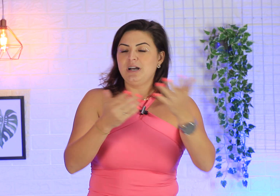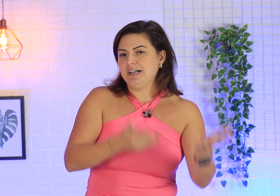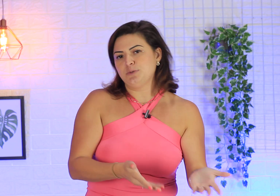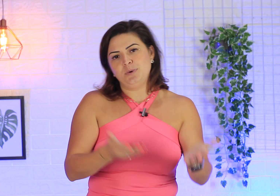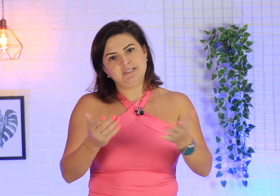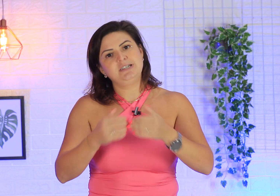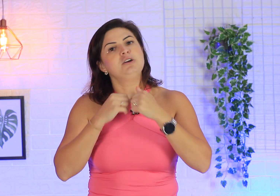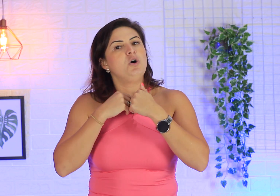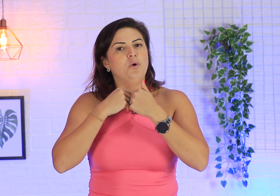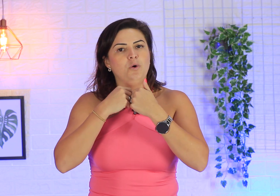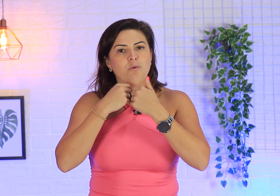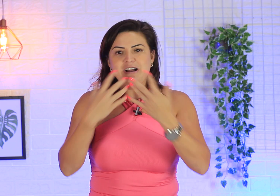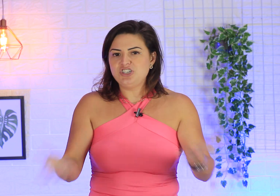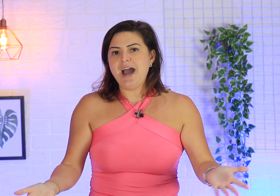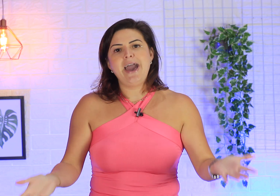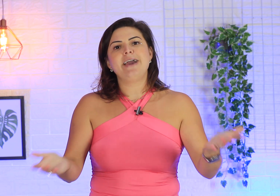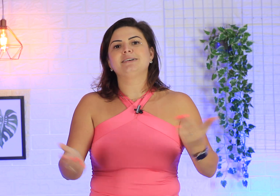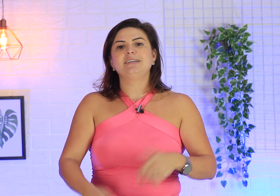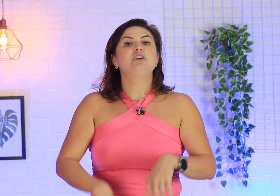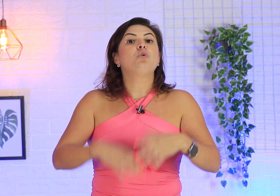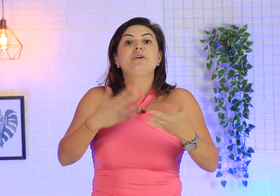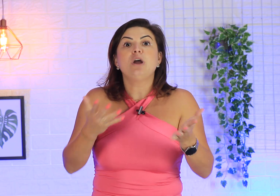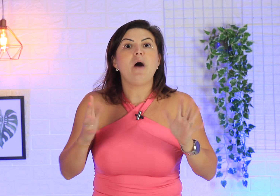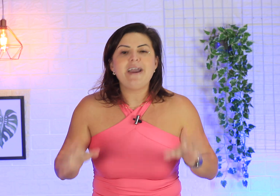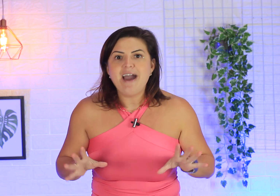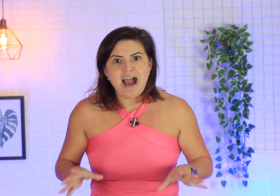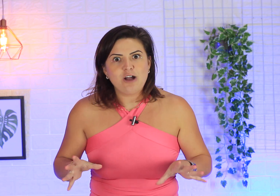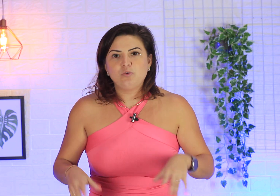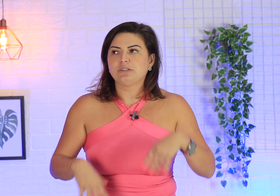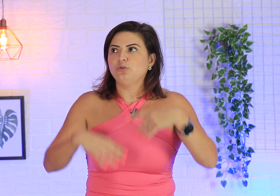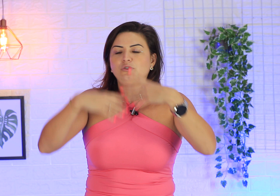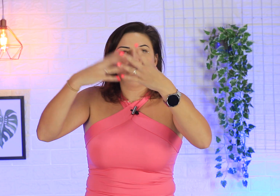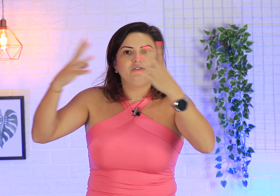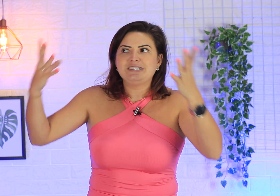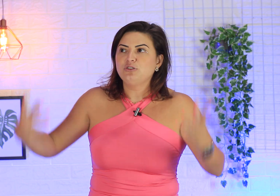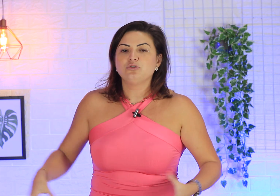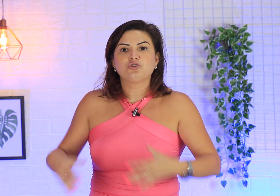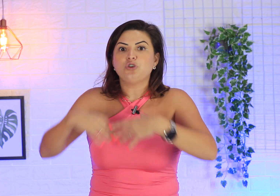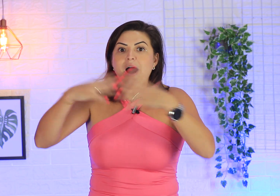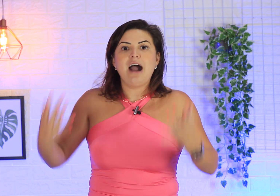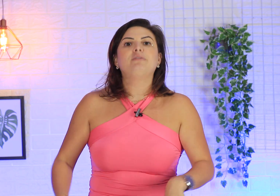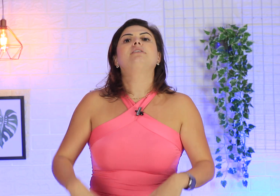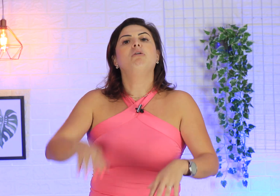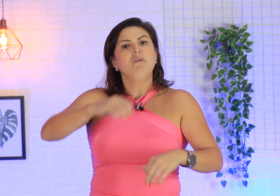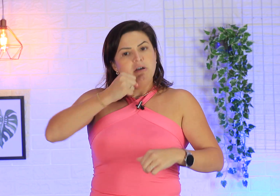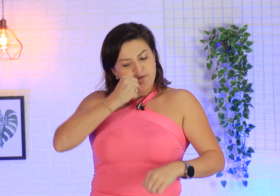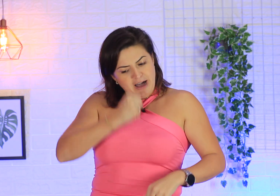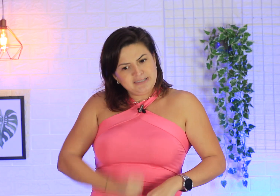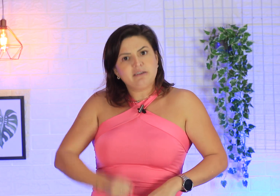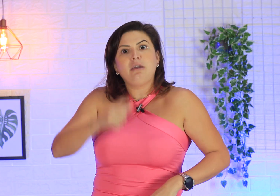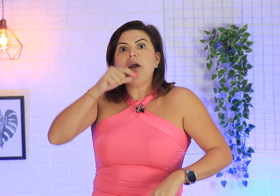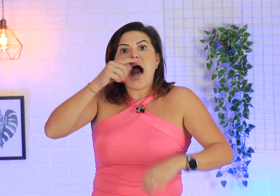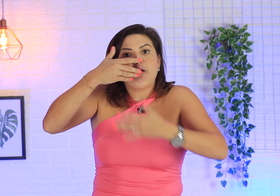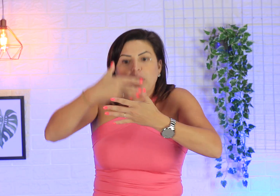no caso pode ser uma diarreia, certo? Ou então, ah, é água. Tô fazendo só água. Então, faz aqui água